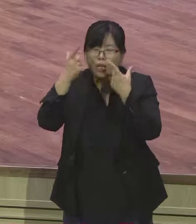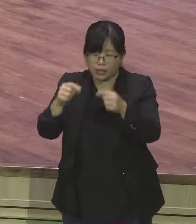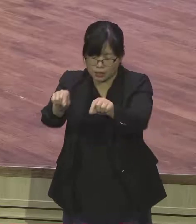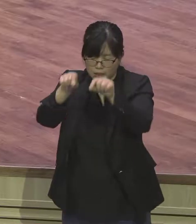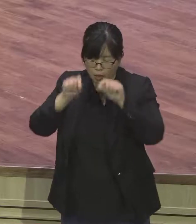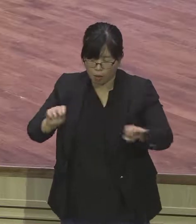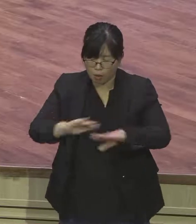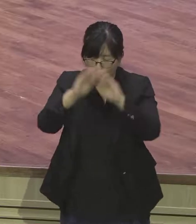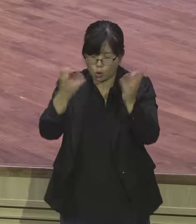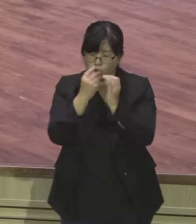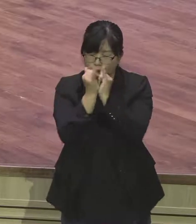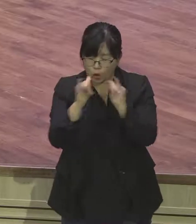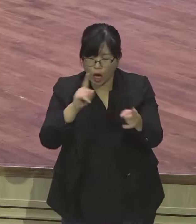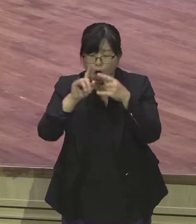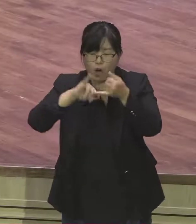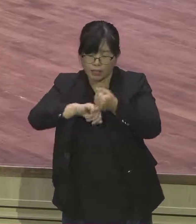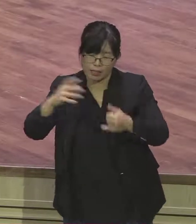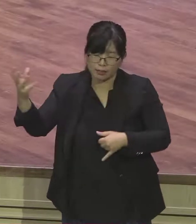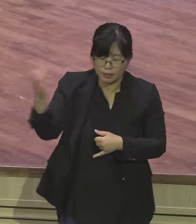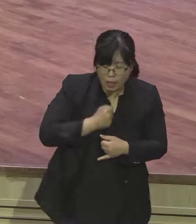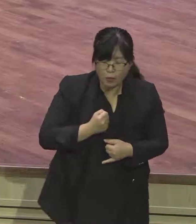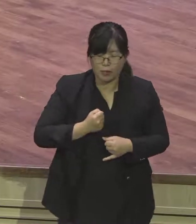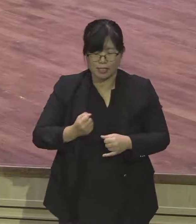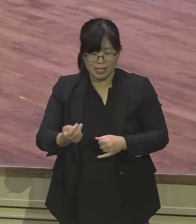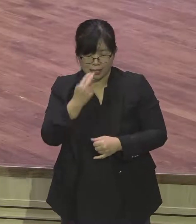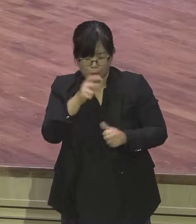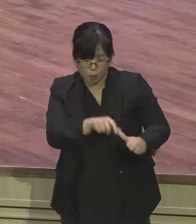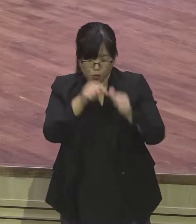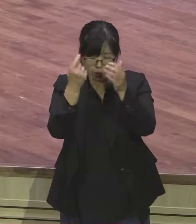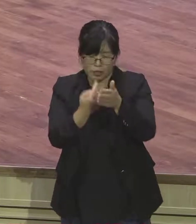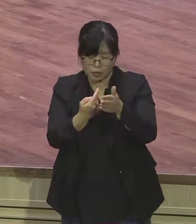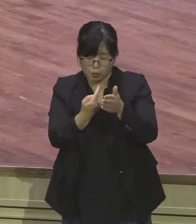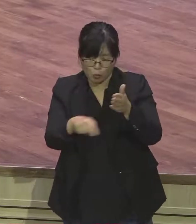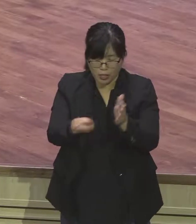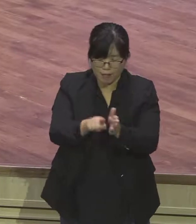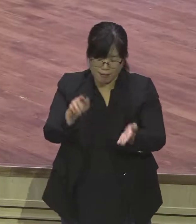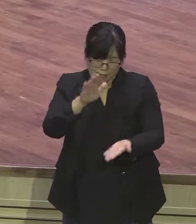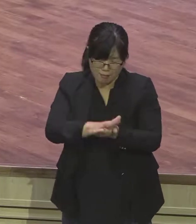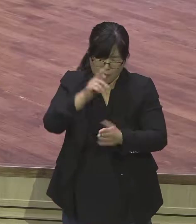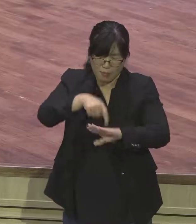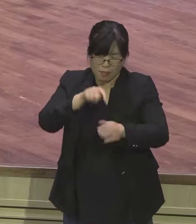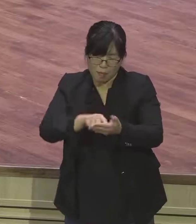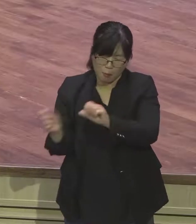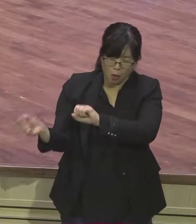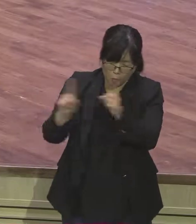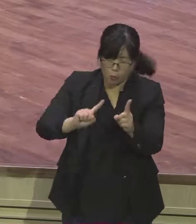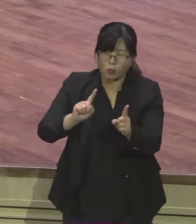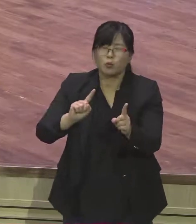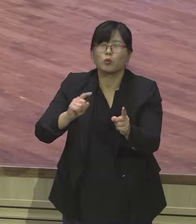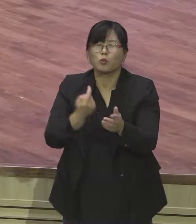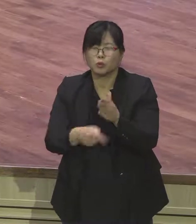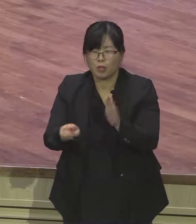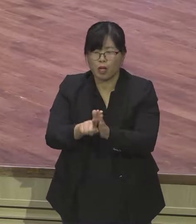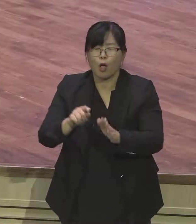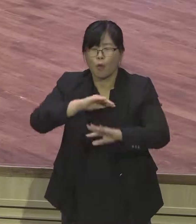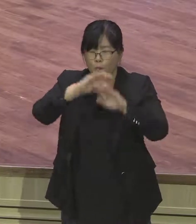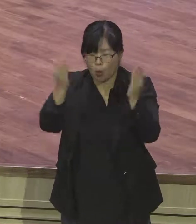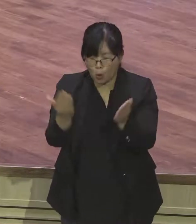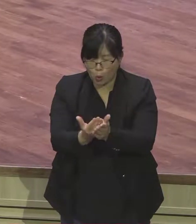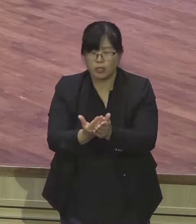잡고 생명 살리는 열정을 회복하기 원하는 모든 성도들 가정과 생각과 자녀들과 삶의 위에 모든 우리 파송하는